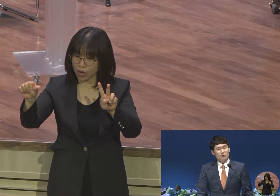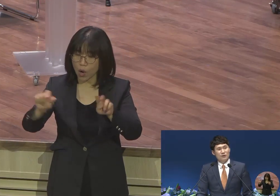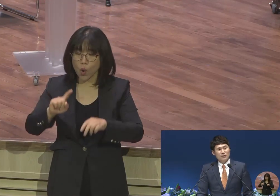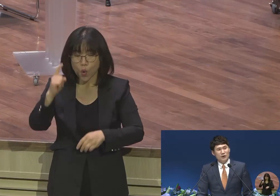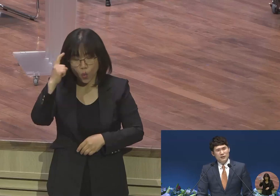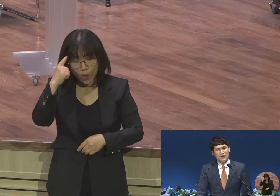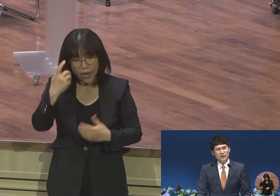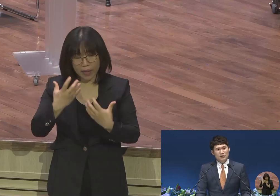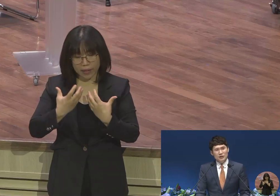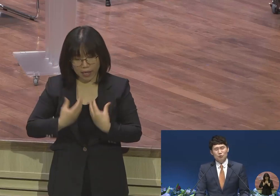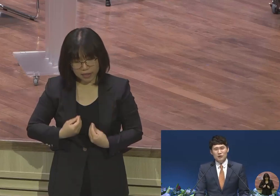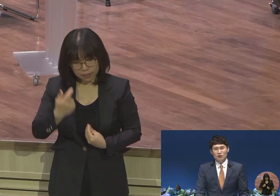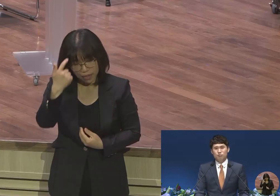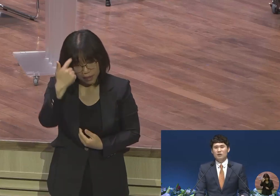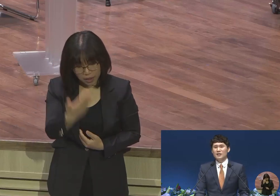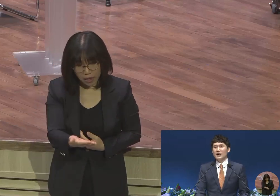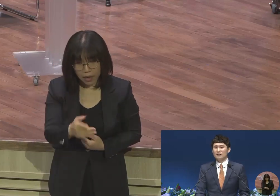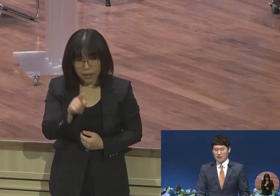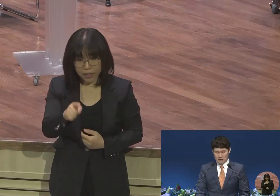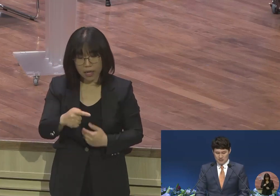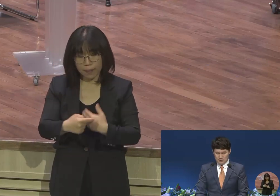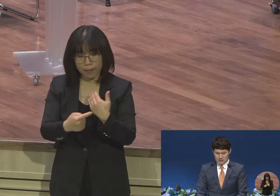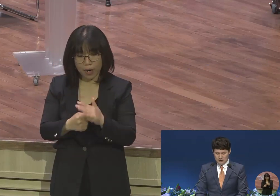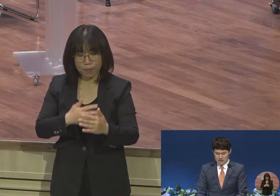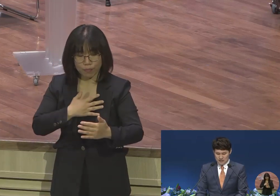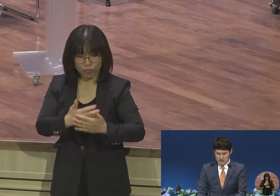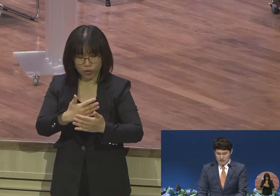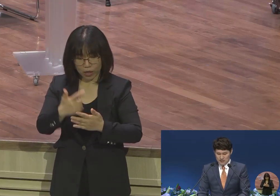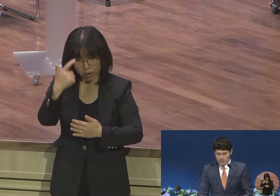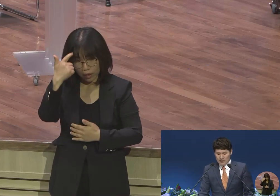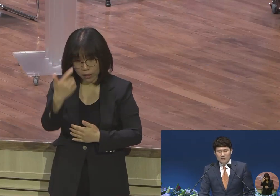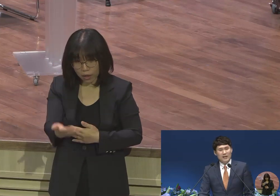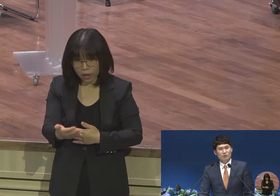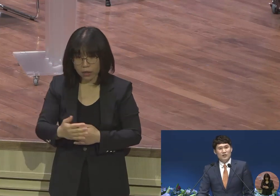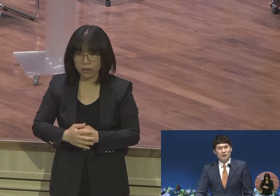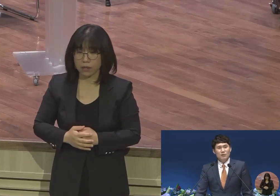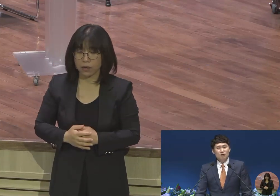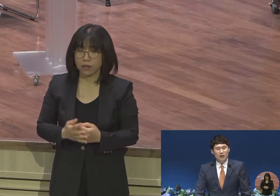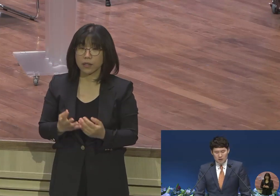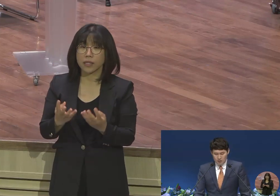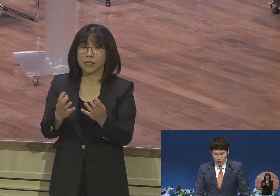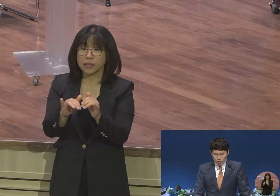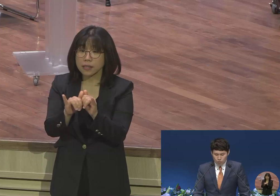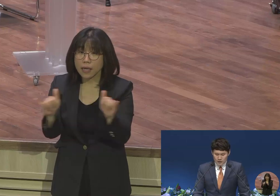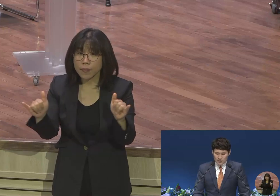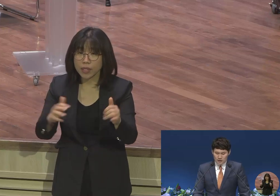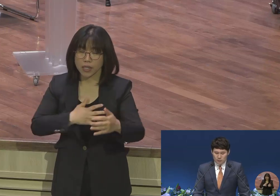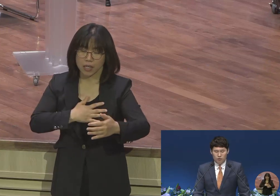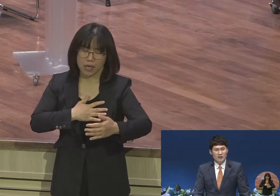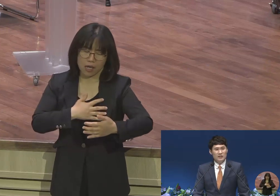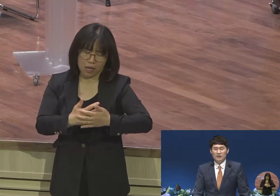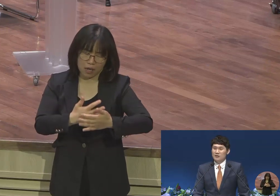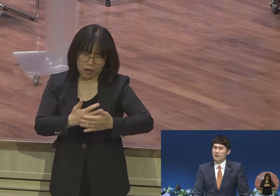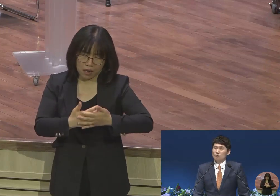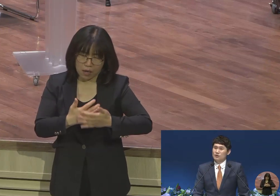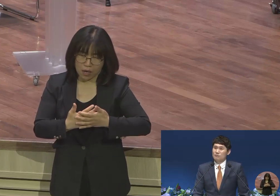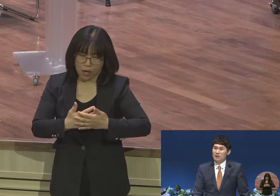어찌하여 네 속에서 불안해하는가 많은 사람들이 절망과 고통의 시대를 불안의 시대를 살아가고 있습니다